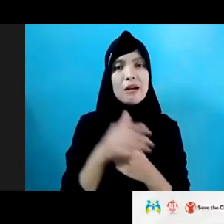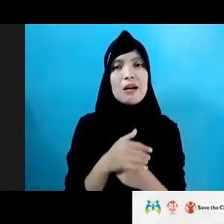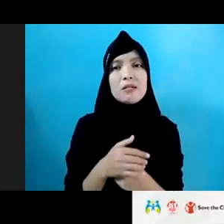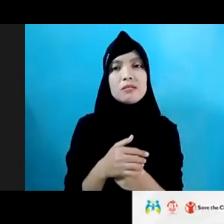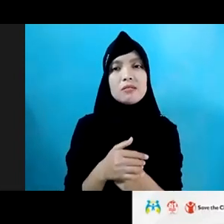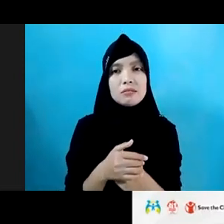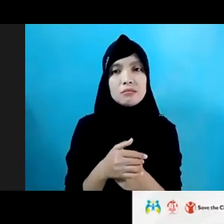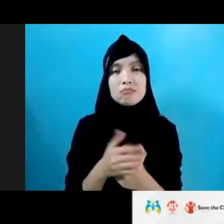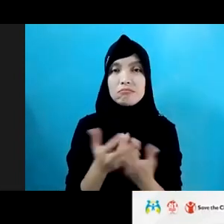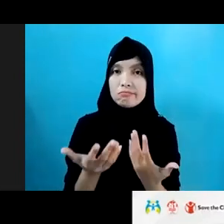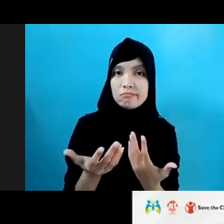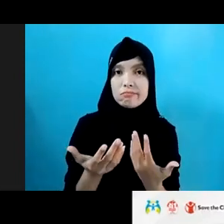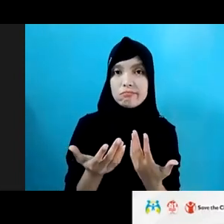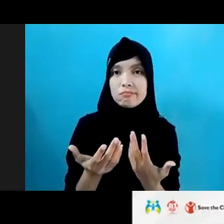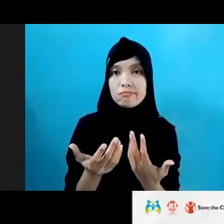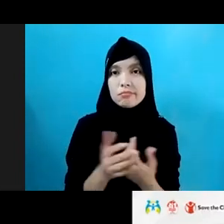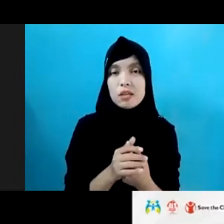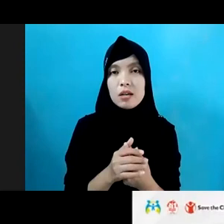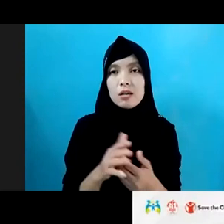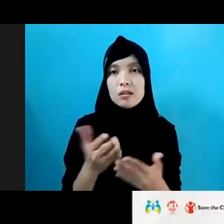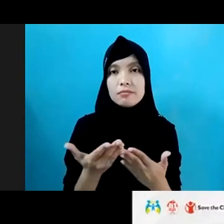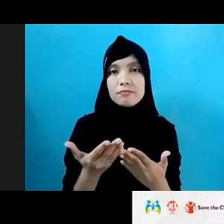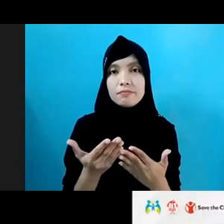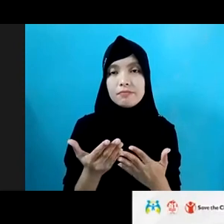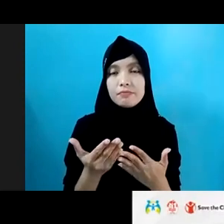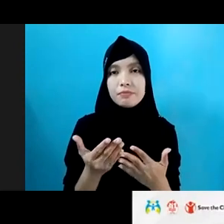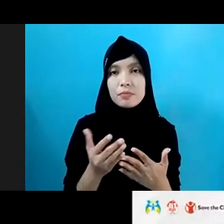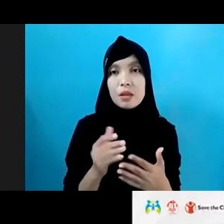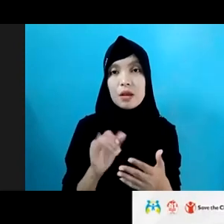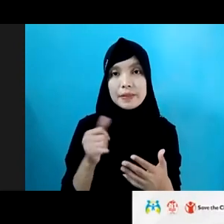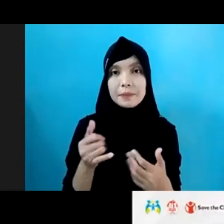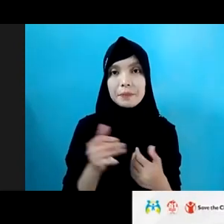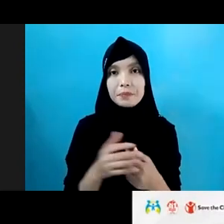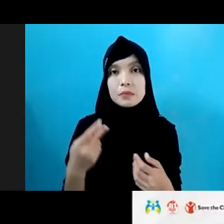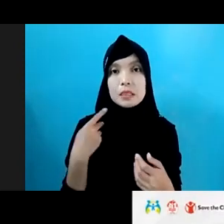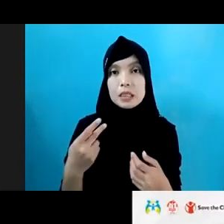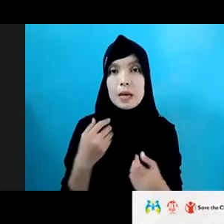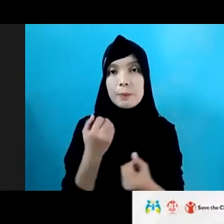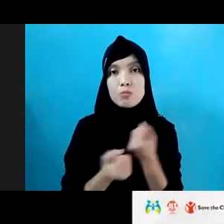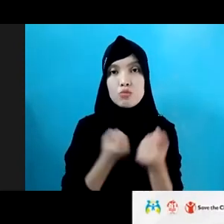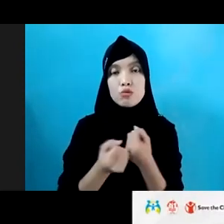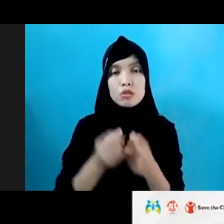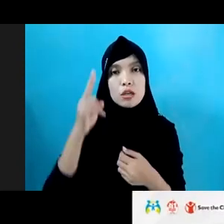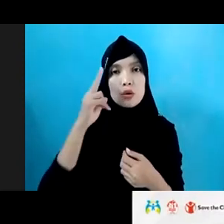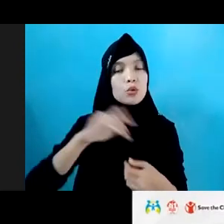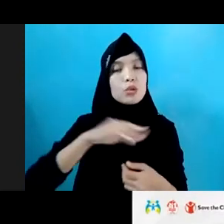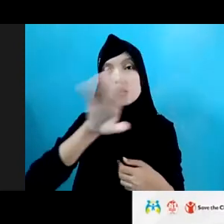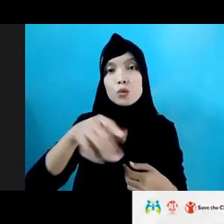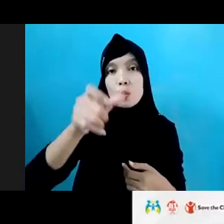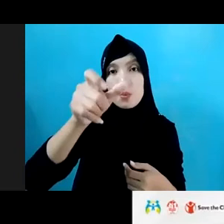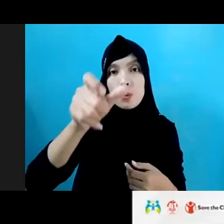di dunia maya. Nah, jadi kami mengupayakan agar semua pihak, dan